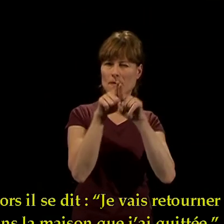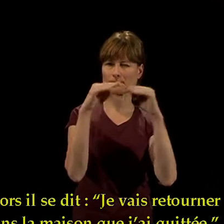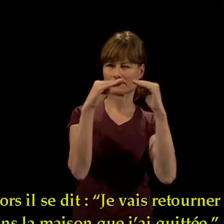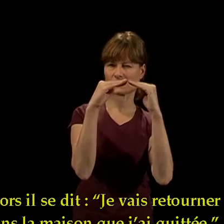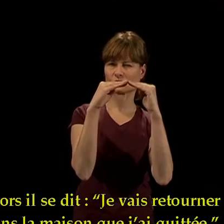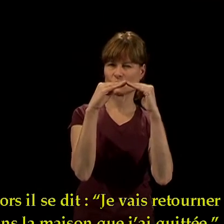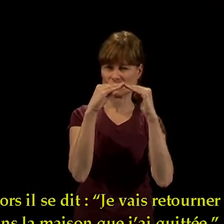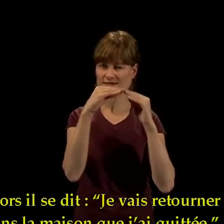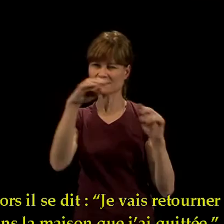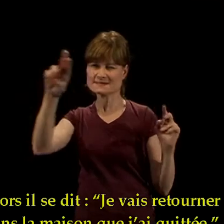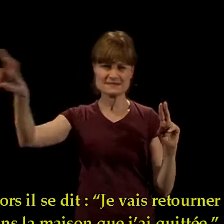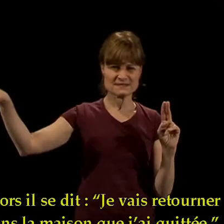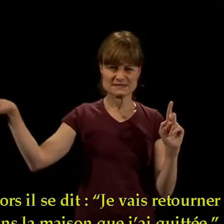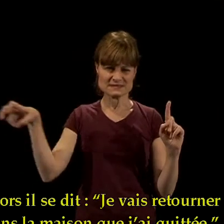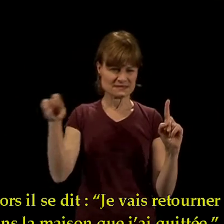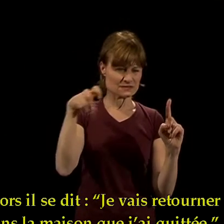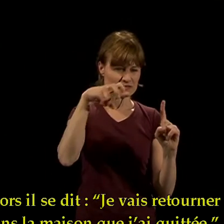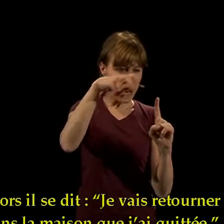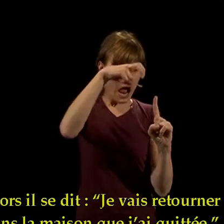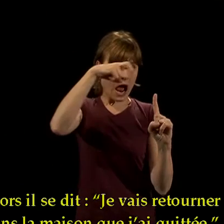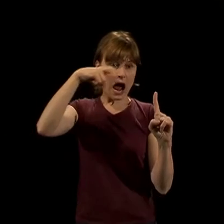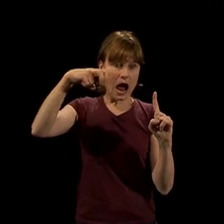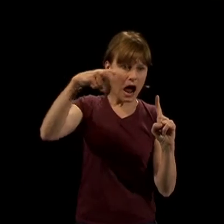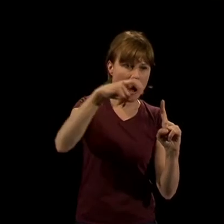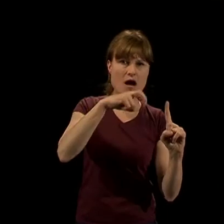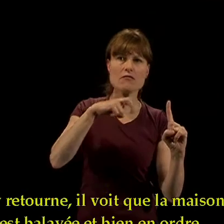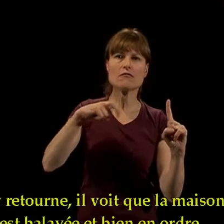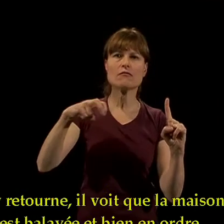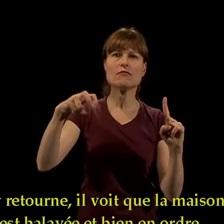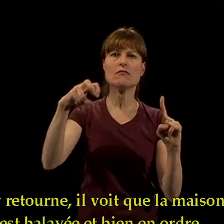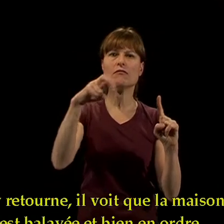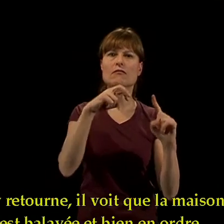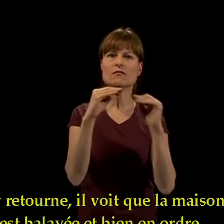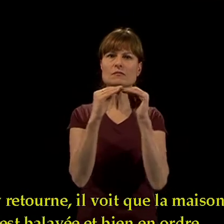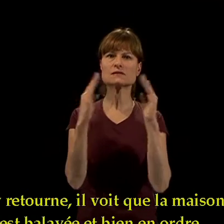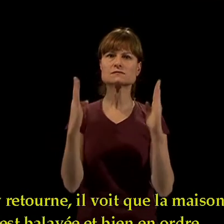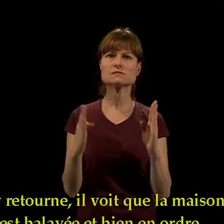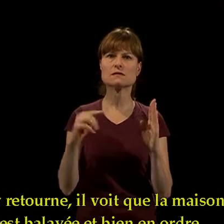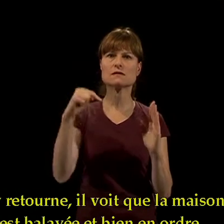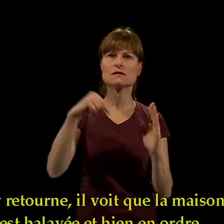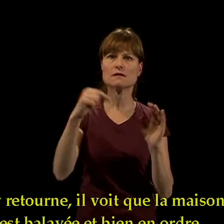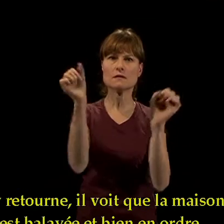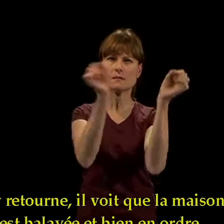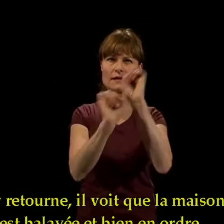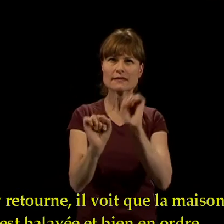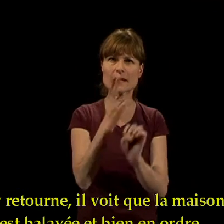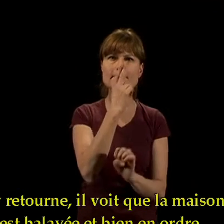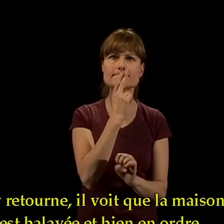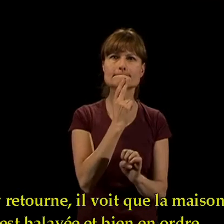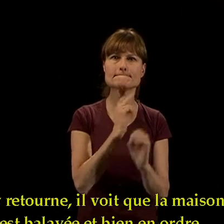il n'en trouve pas. Alors il se dit, je vais retourner dans la maison que j'ai quittée. Il y retourne, il voit que la maison est